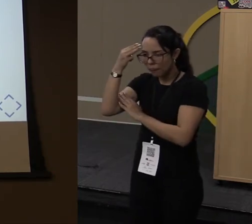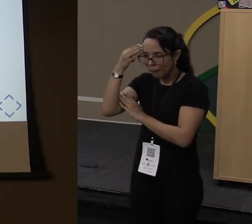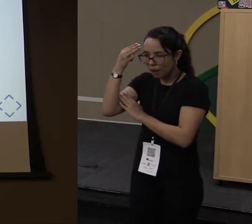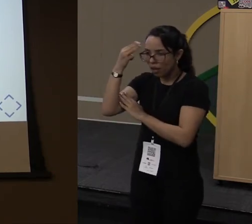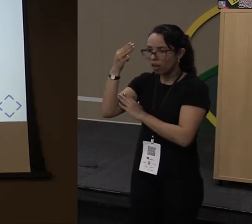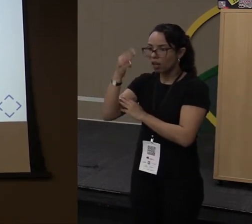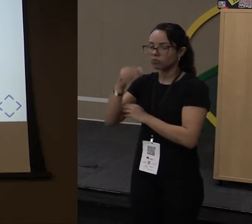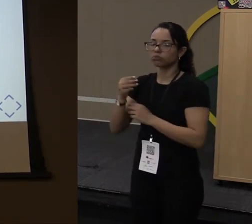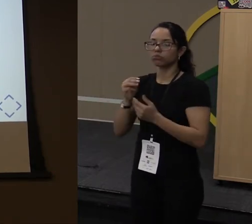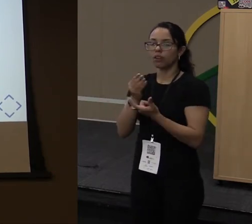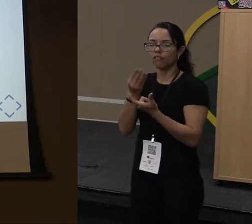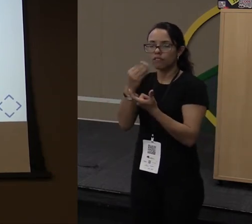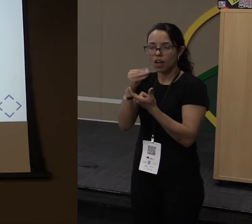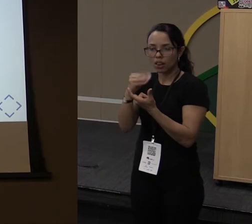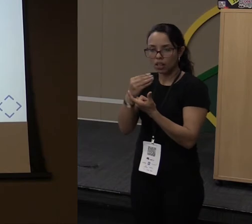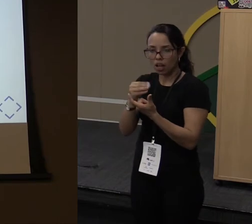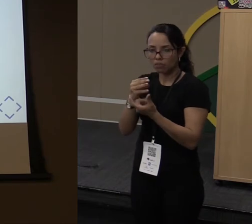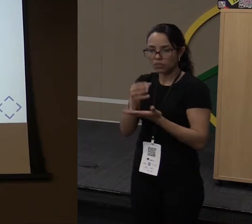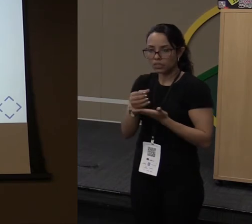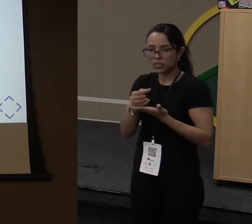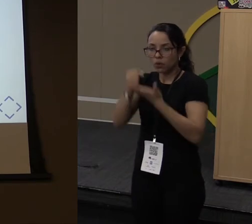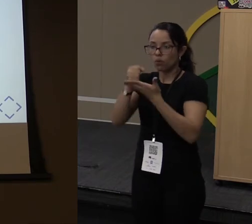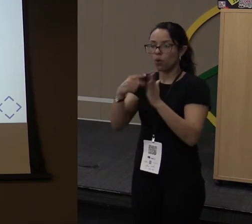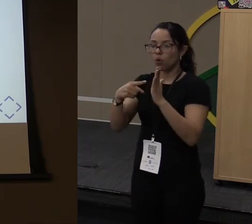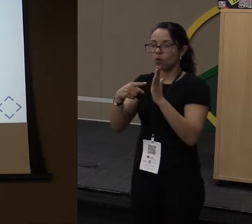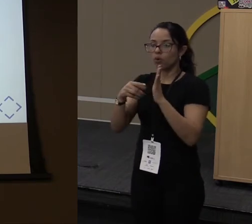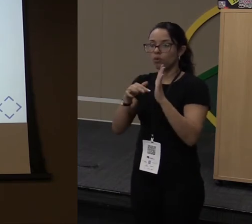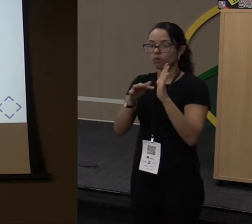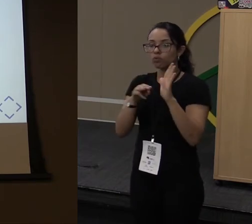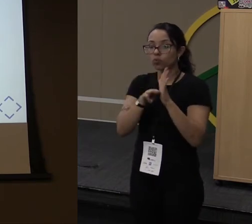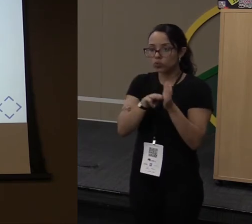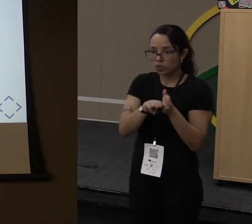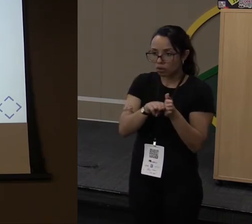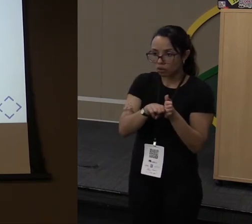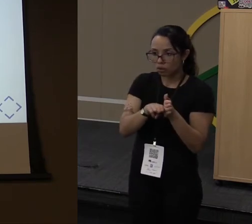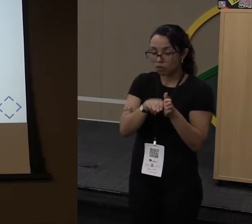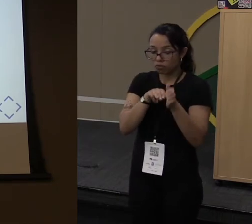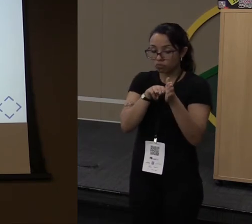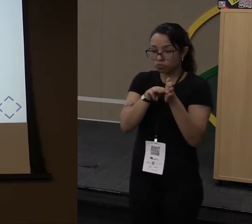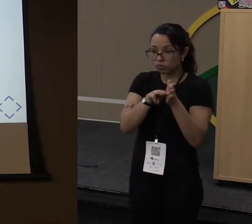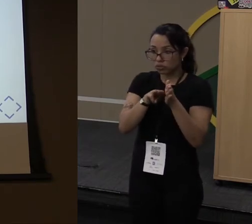que salva uma função. E eu uso aquela função quando eu precisar.